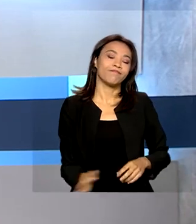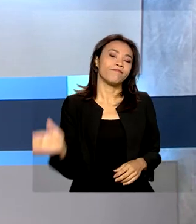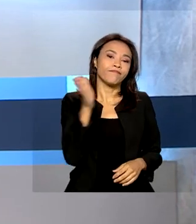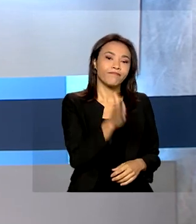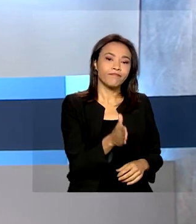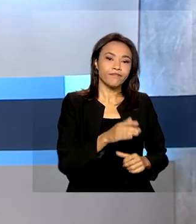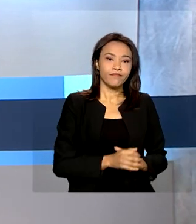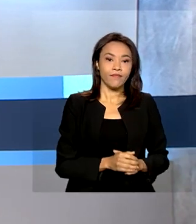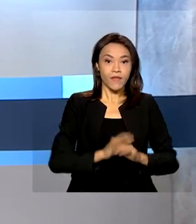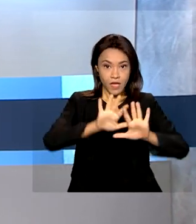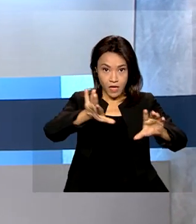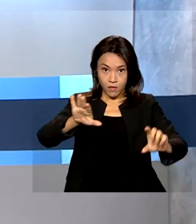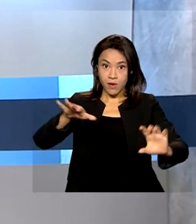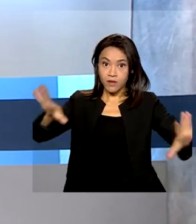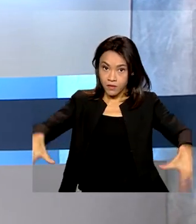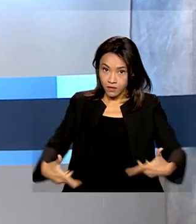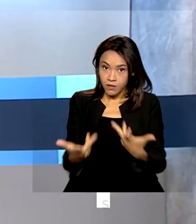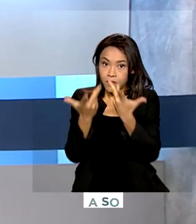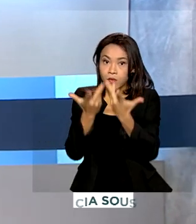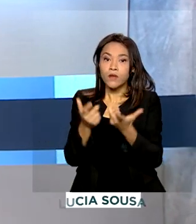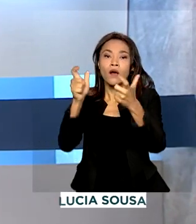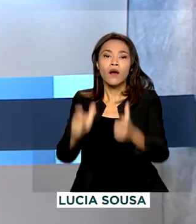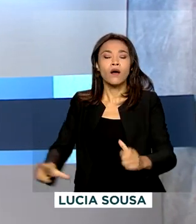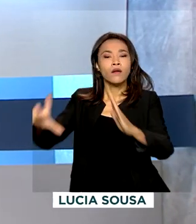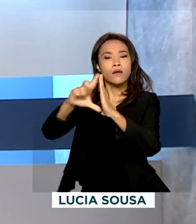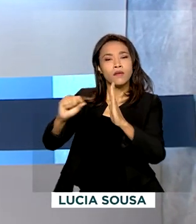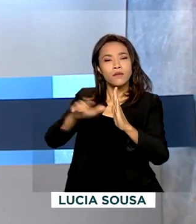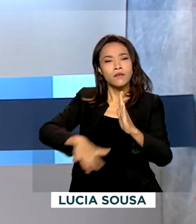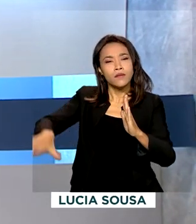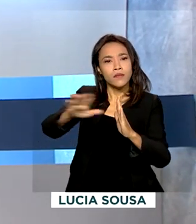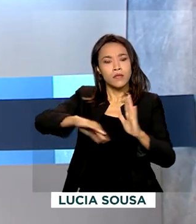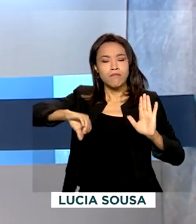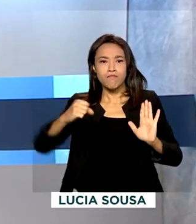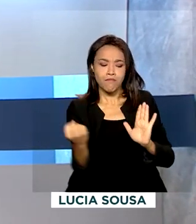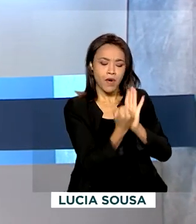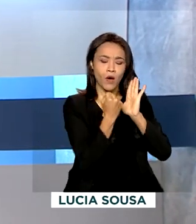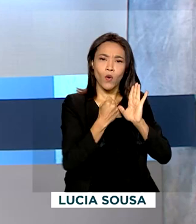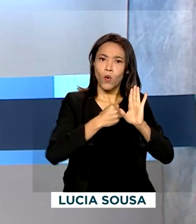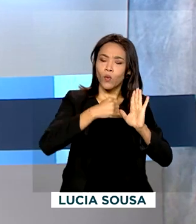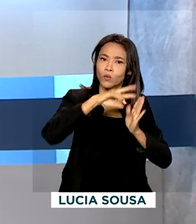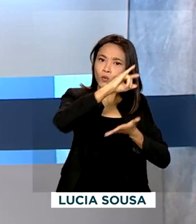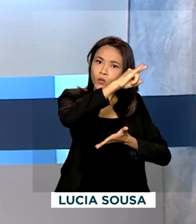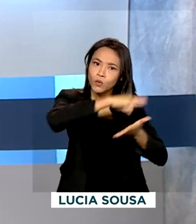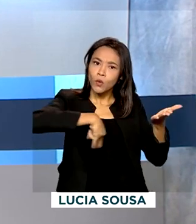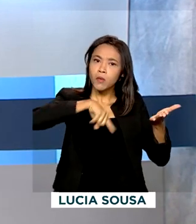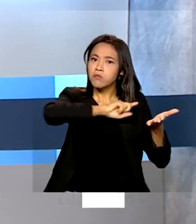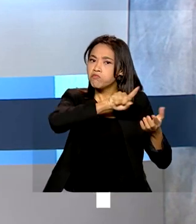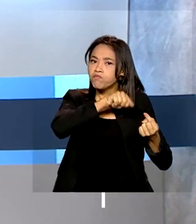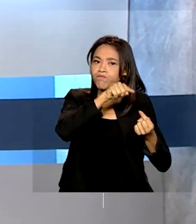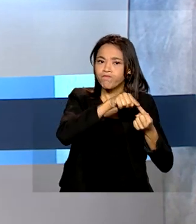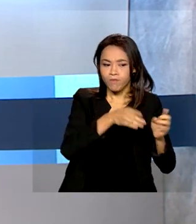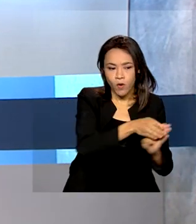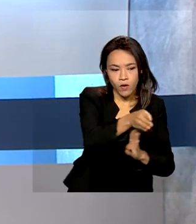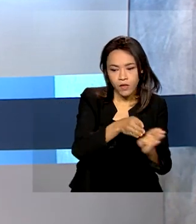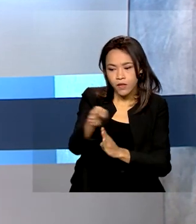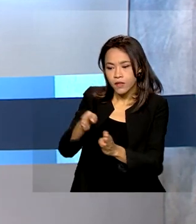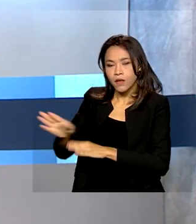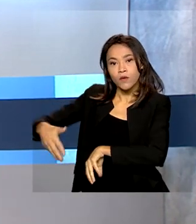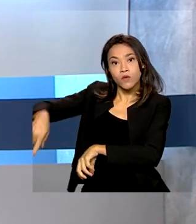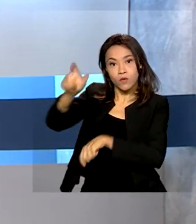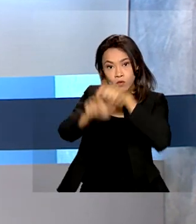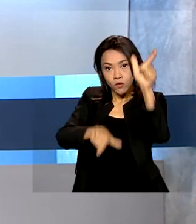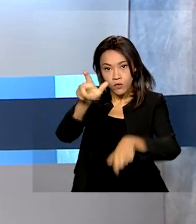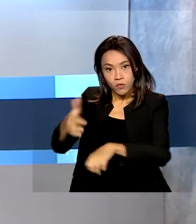E uma cerimônia no Palácio do Planalto marcou a publicação de um documento para orientar profissionais de saúde para o